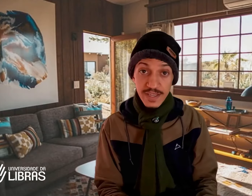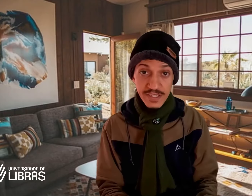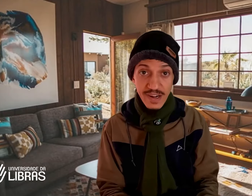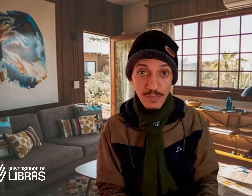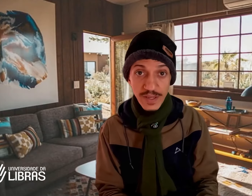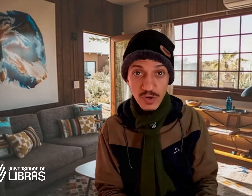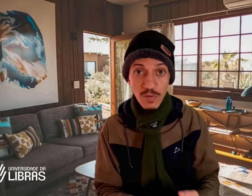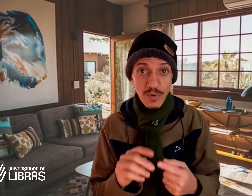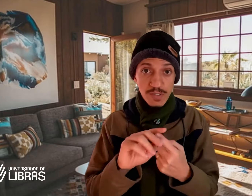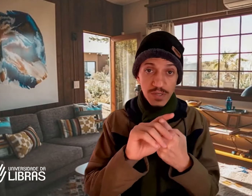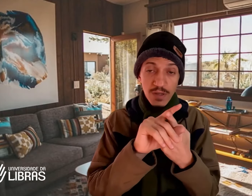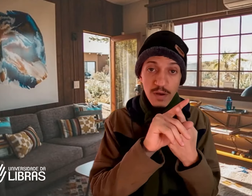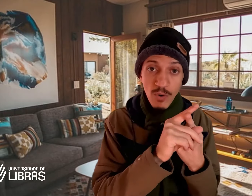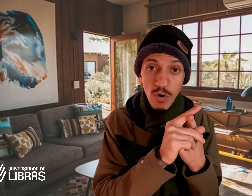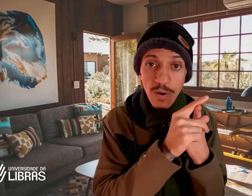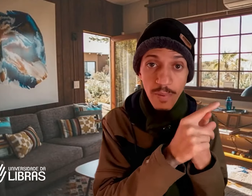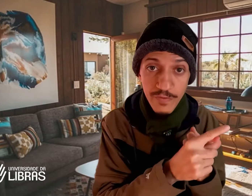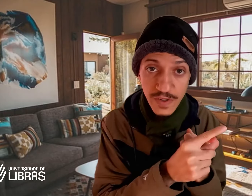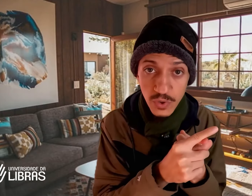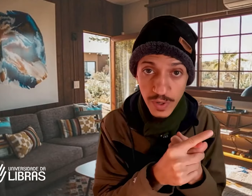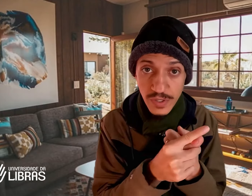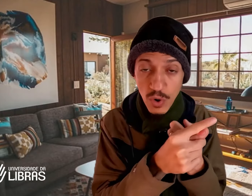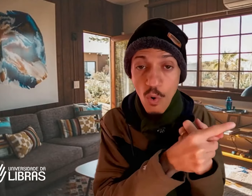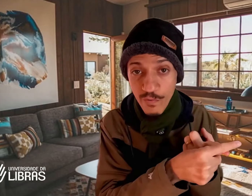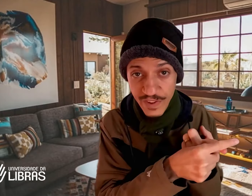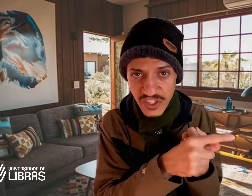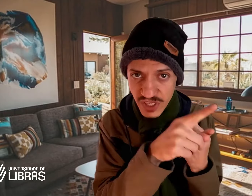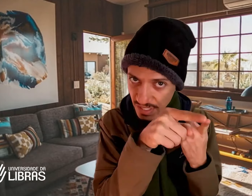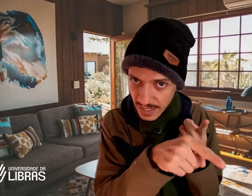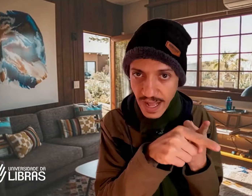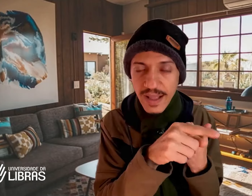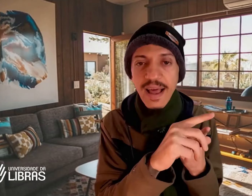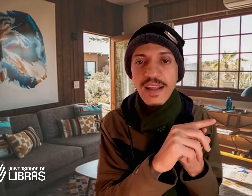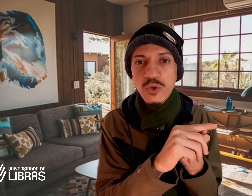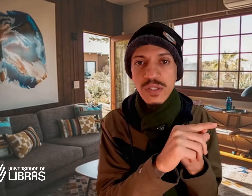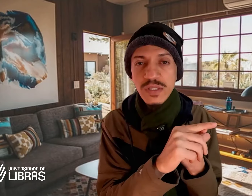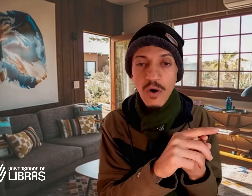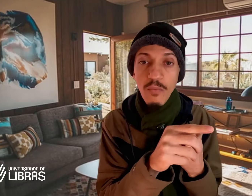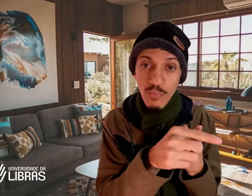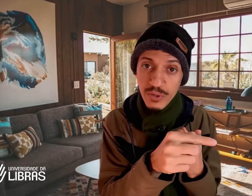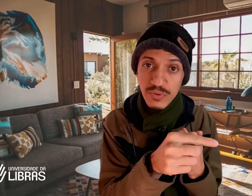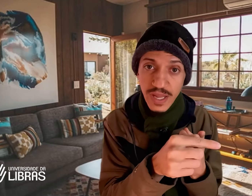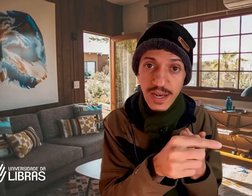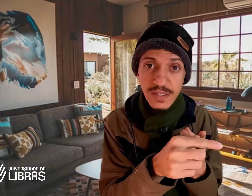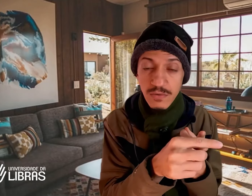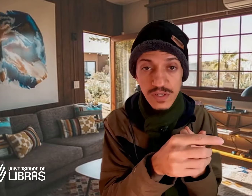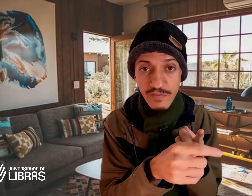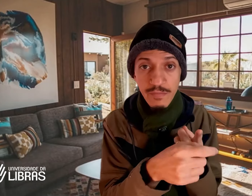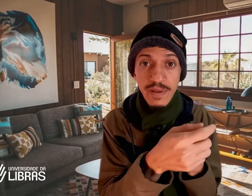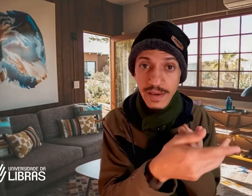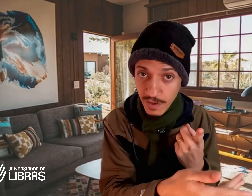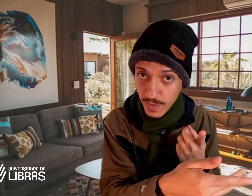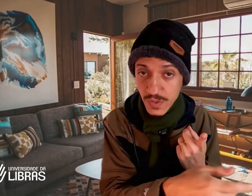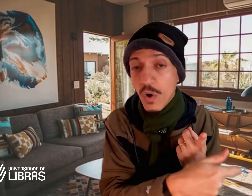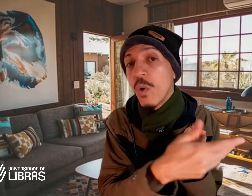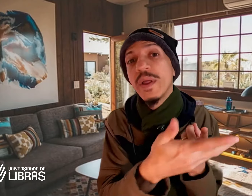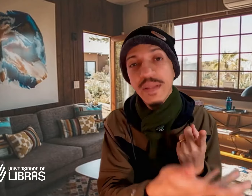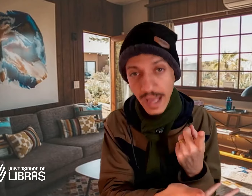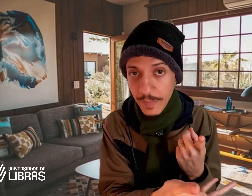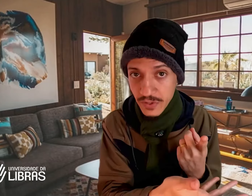geralmente é composta por professores ouvintes daquela instituição, muitos deles, inclusive, bilíngues ou intérpretes